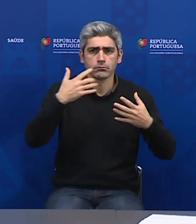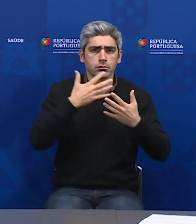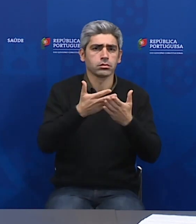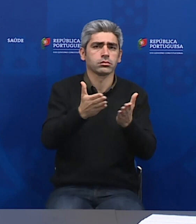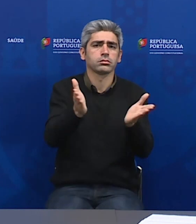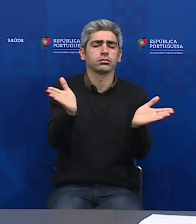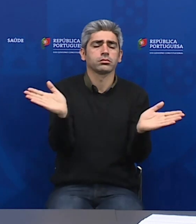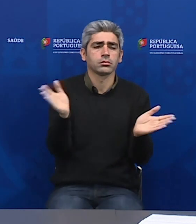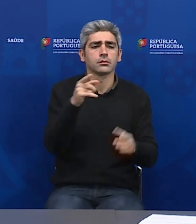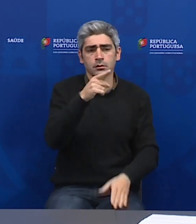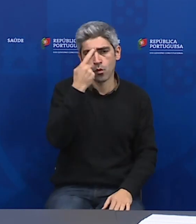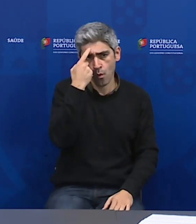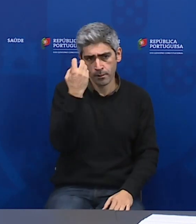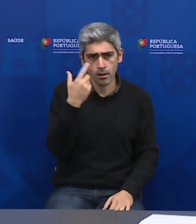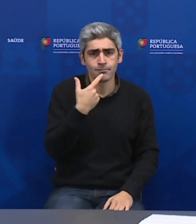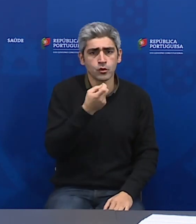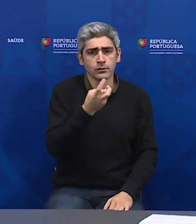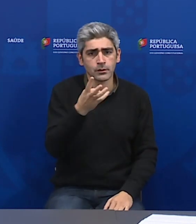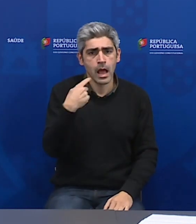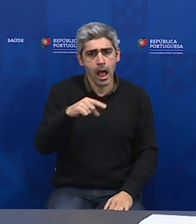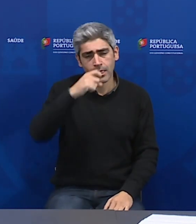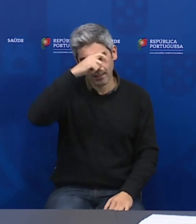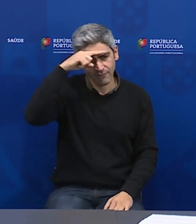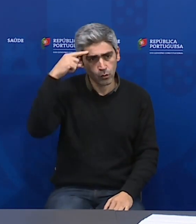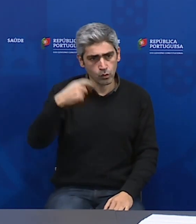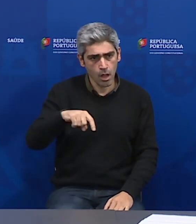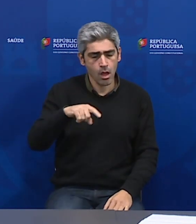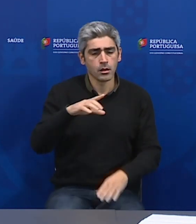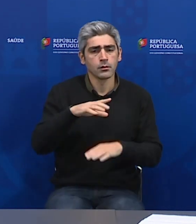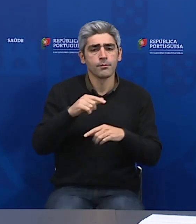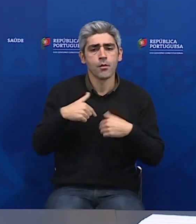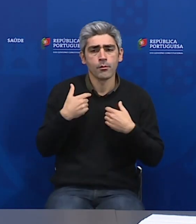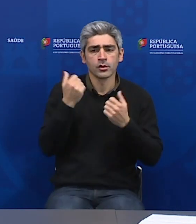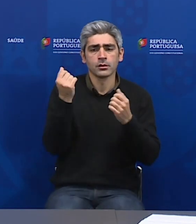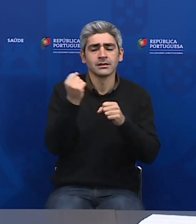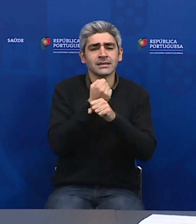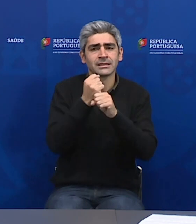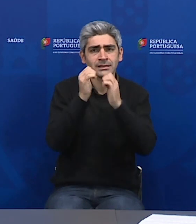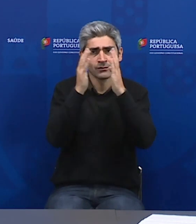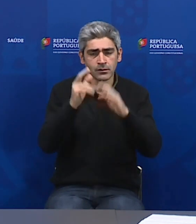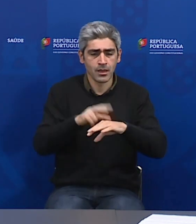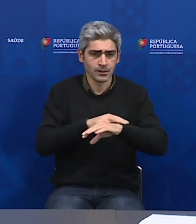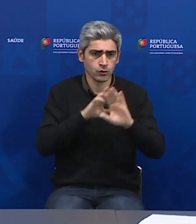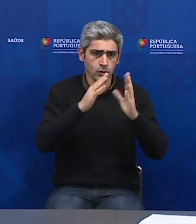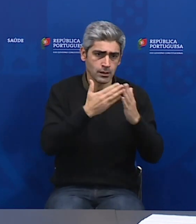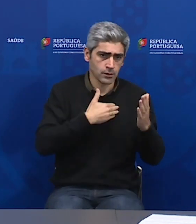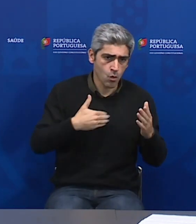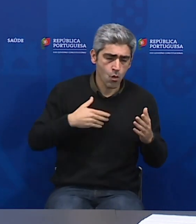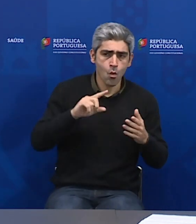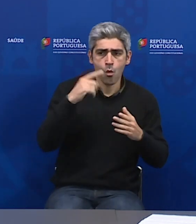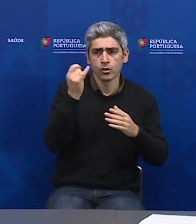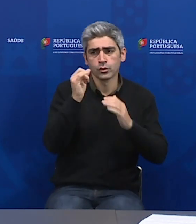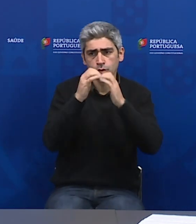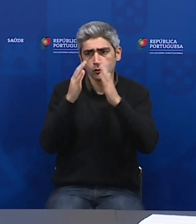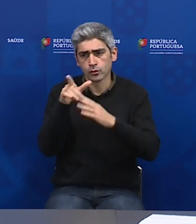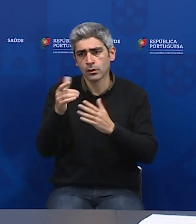E, como compreende, muitas vezes há dificuldade por parte dos próprios organismos, da DGS e de outros organismos, de